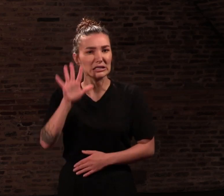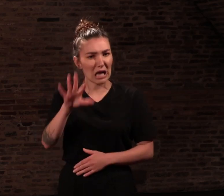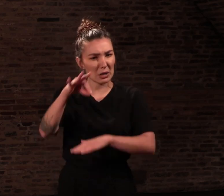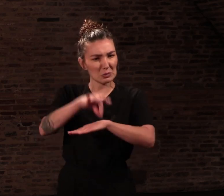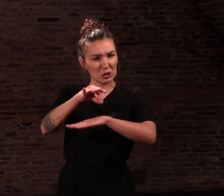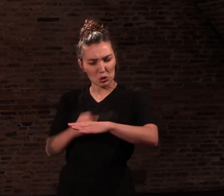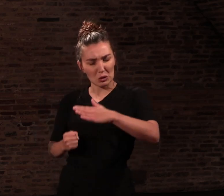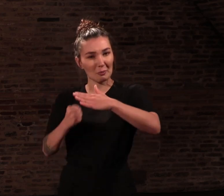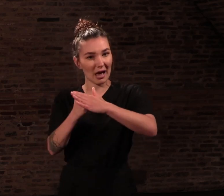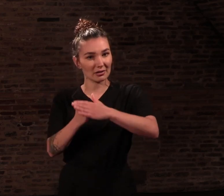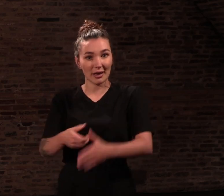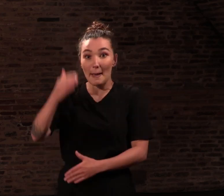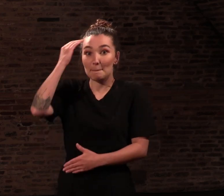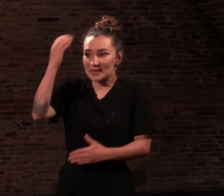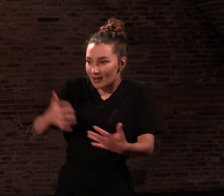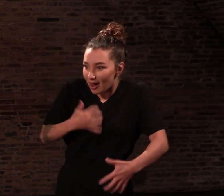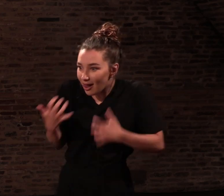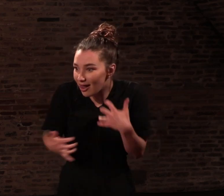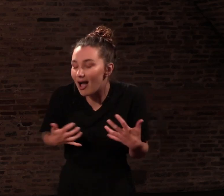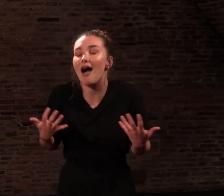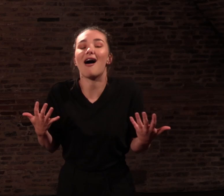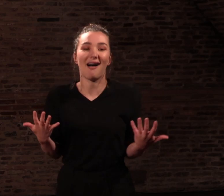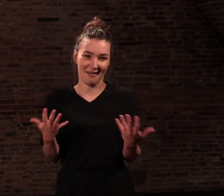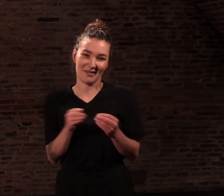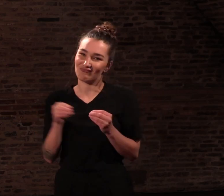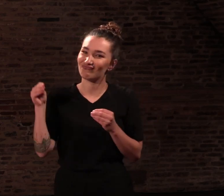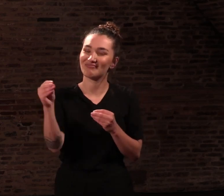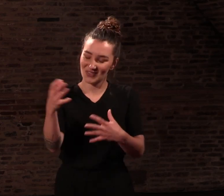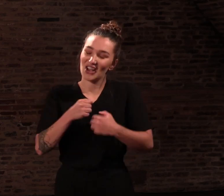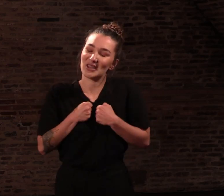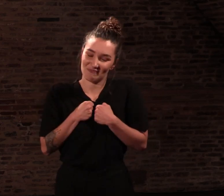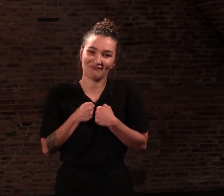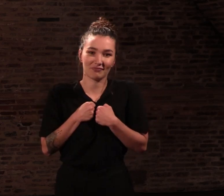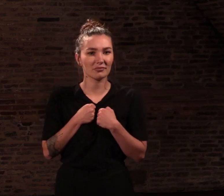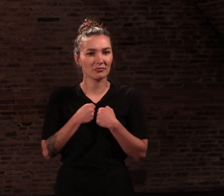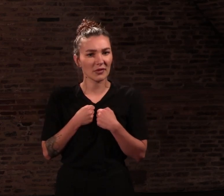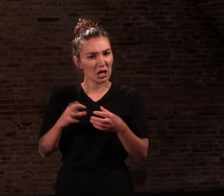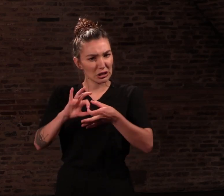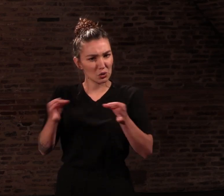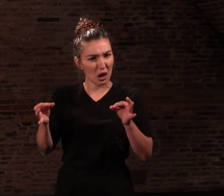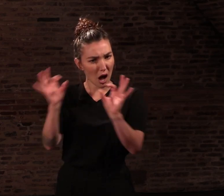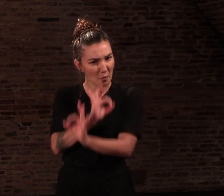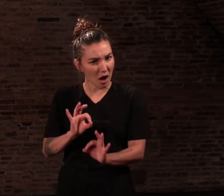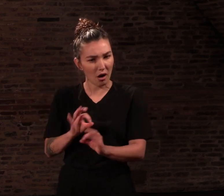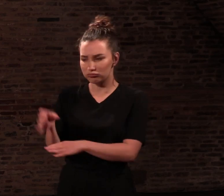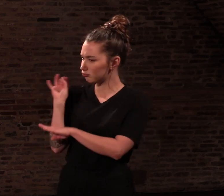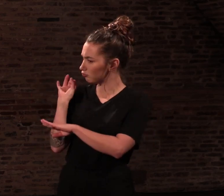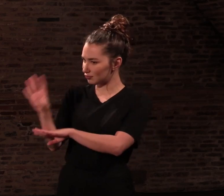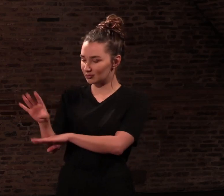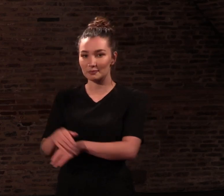Prolongation, si récit palpitant. Pas d'histoire, pas de visite. Si votre histoire m'a endormie,